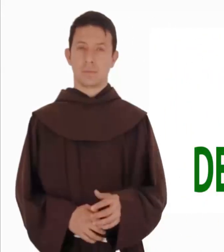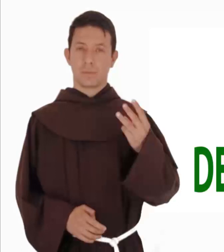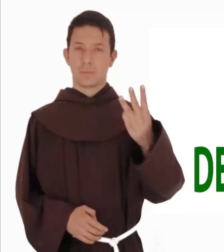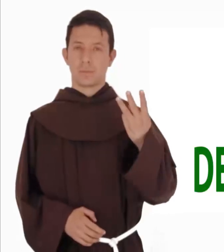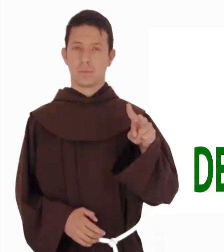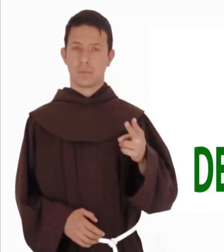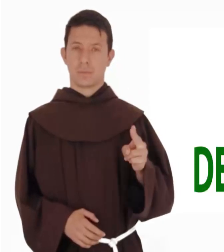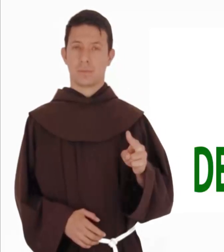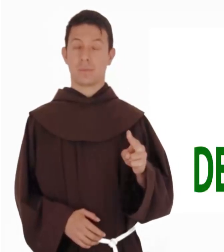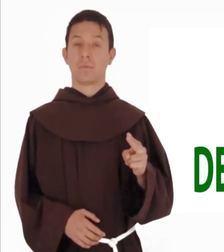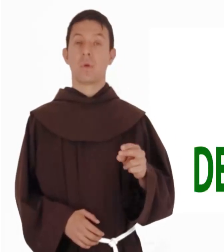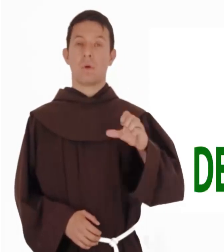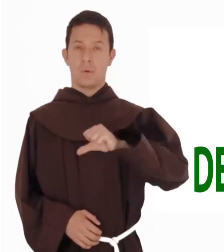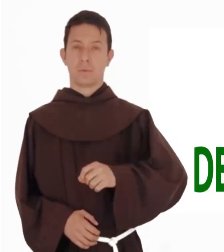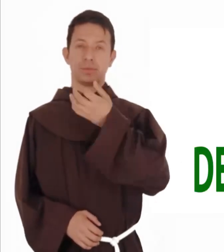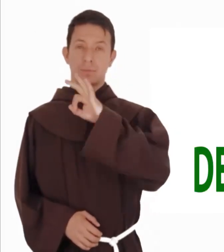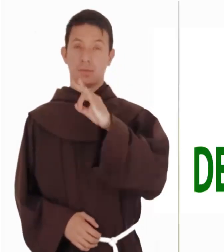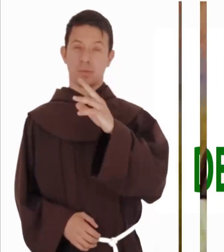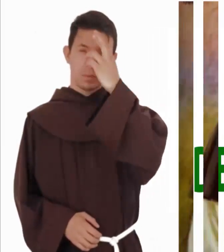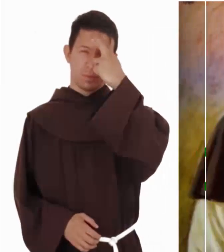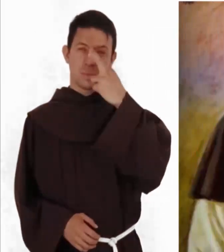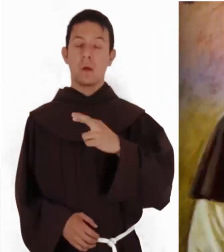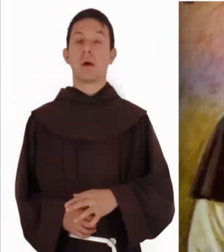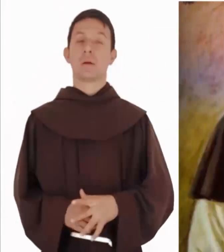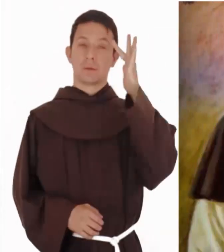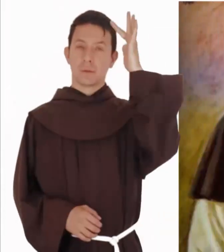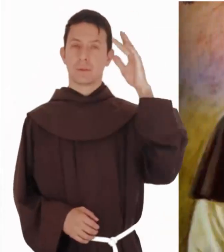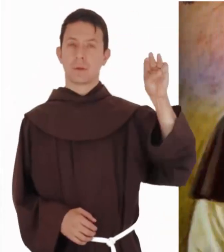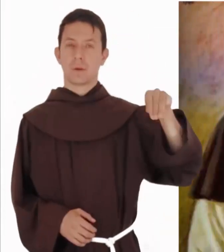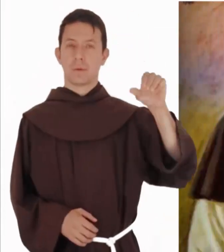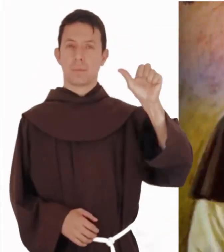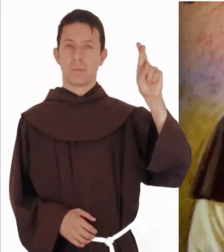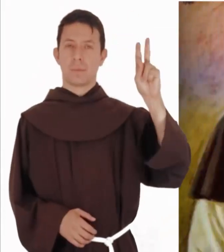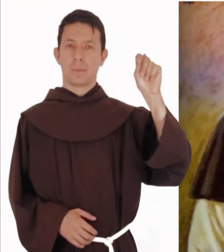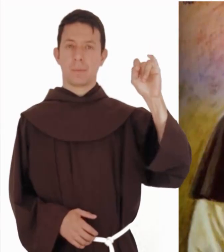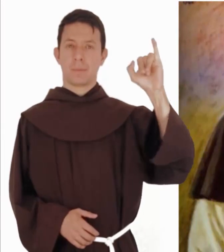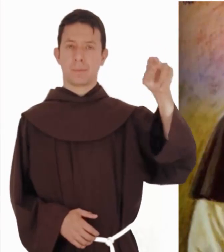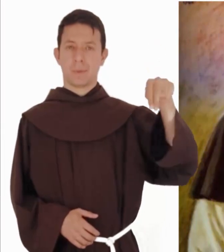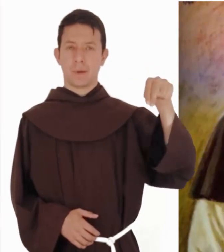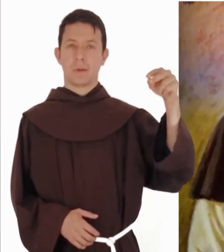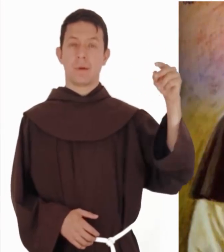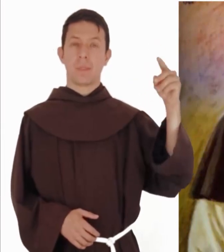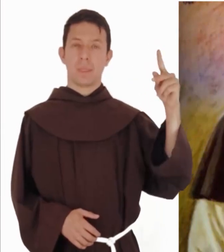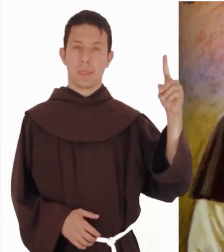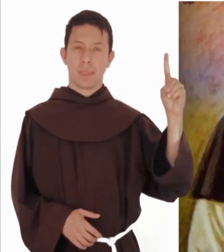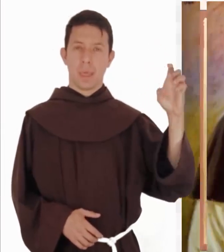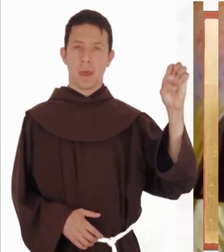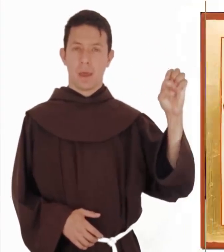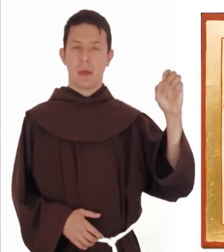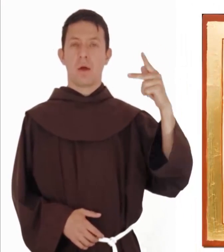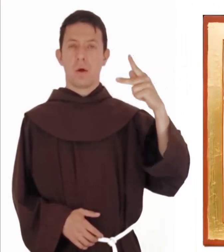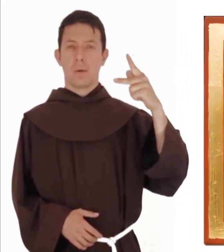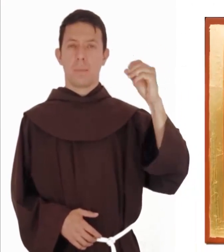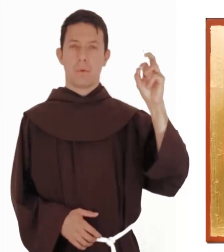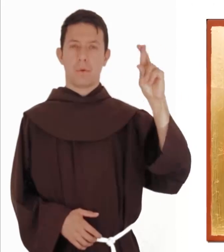3 de noviembre. Hoy recordamos a San Martín de Porres. Evangelio según San Lucas,